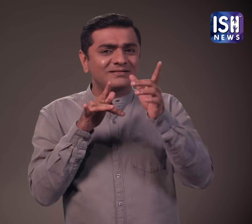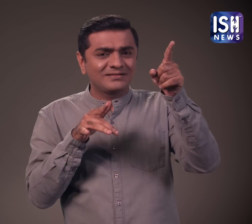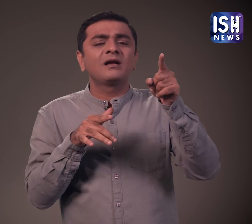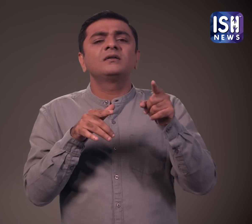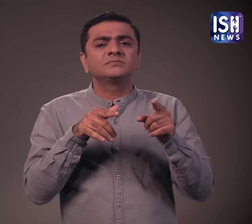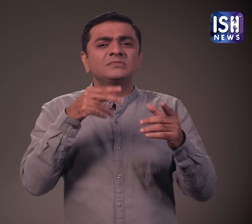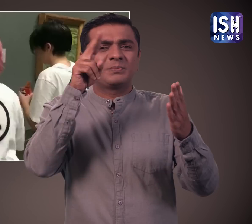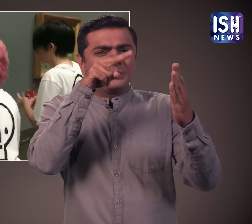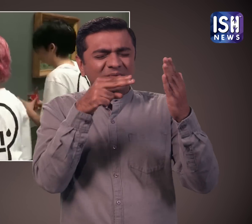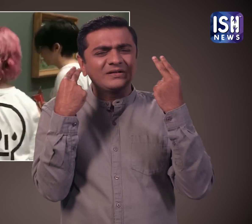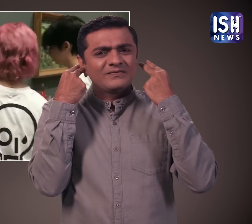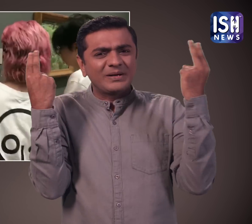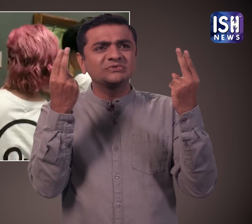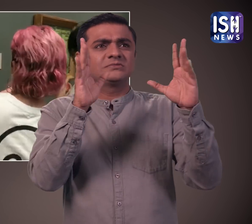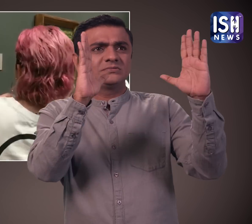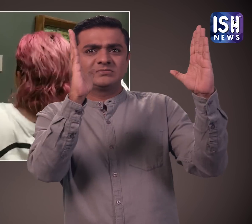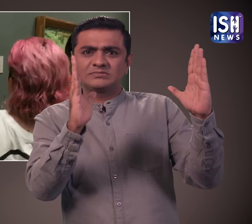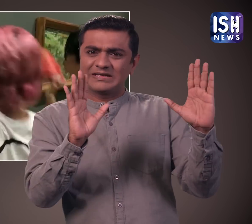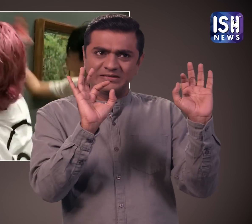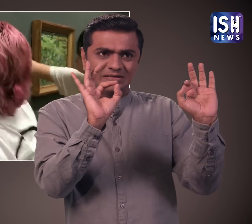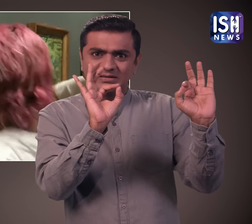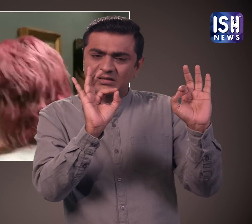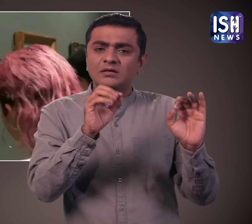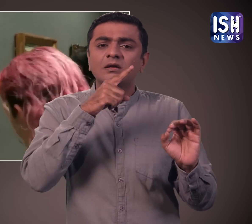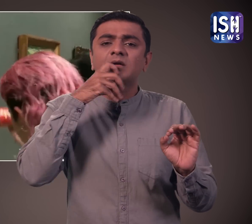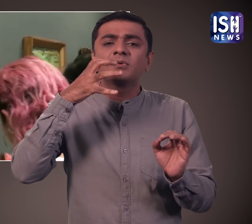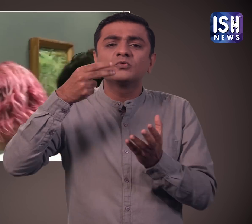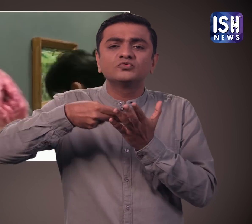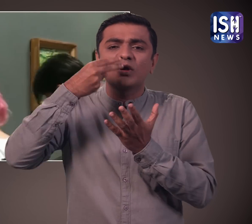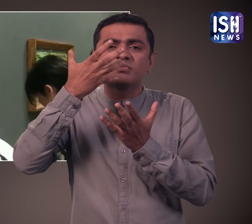फिर टमाटर का सूप लंडन में एक पेंटिंग में विखेर दिया गया था